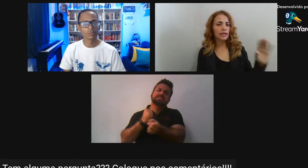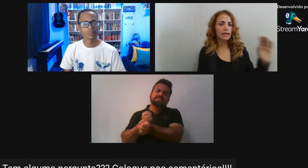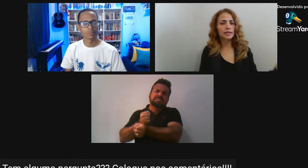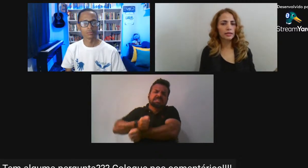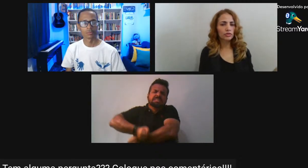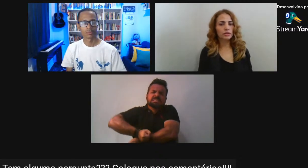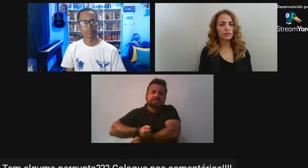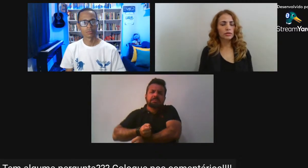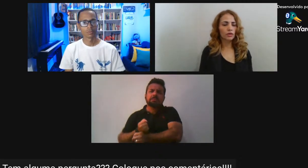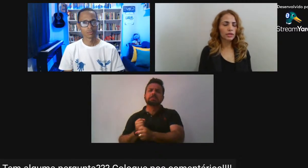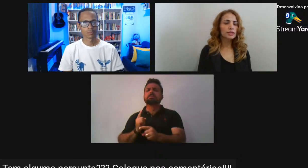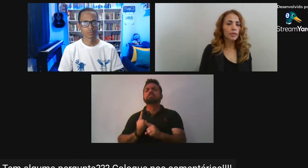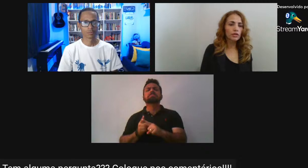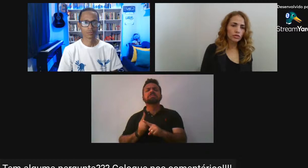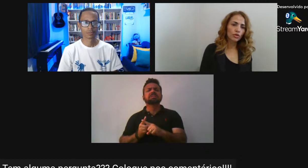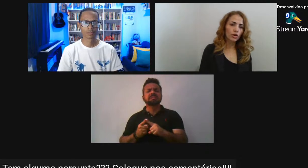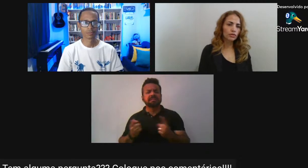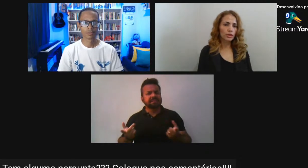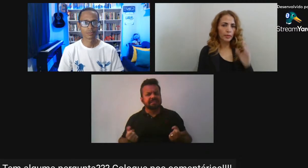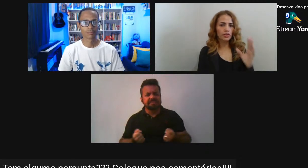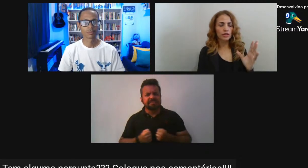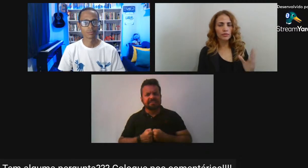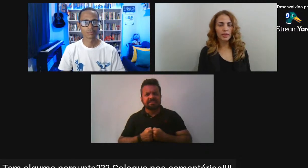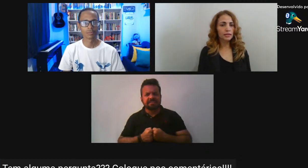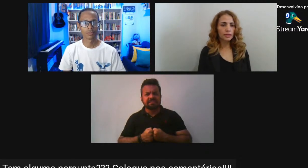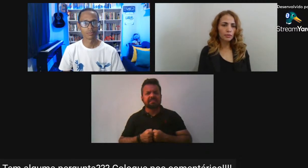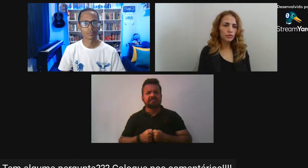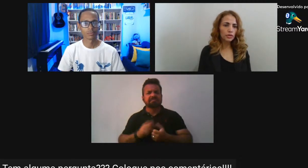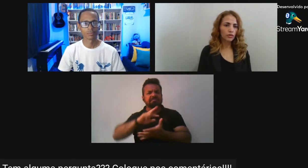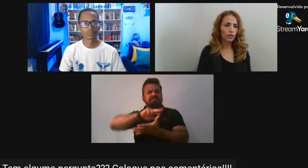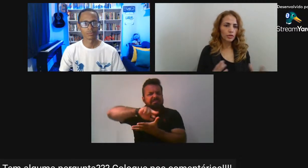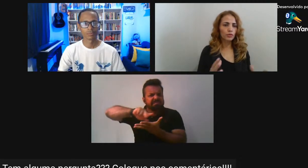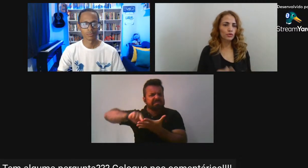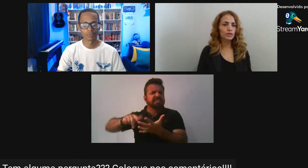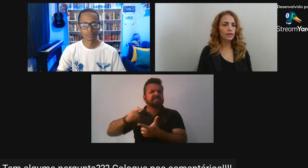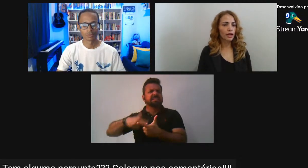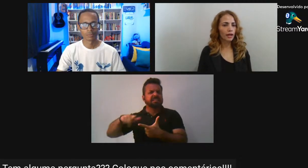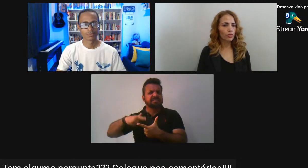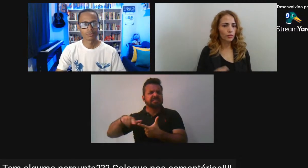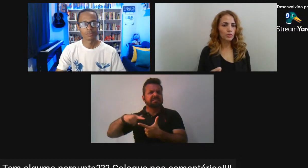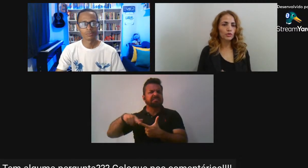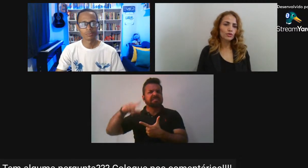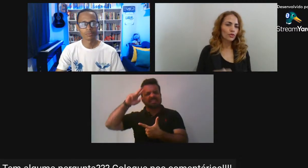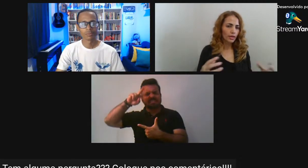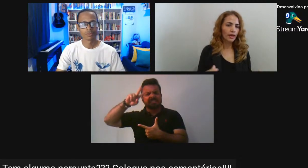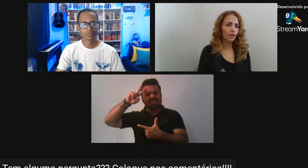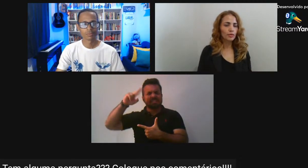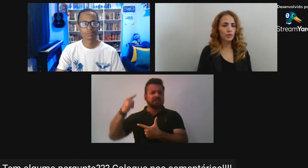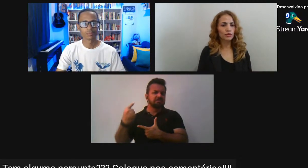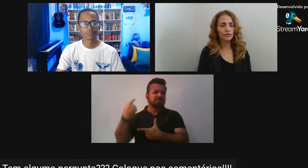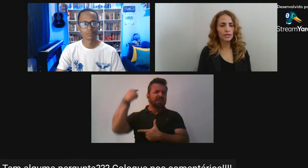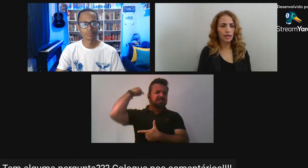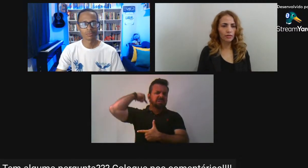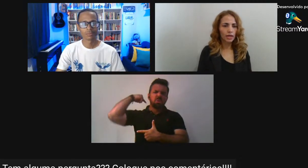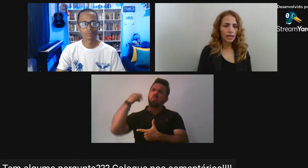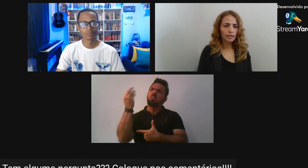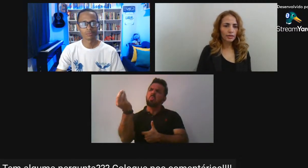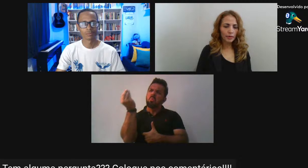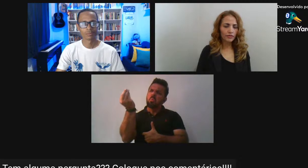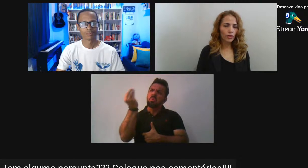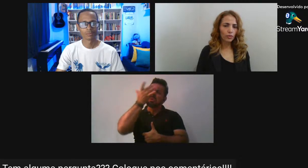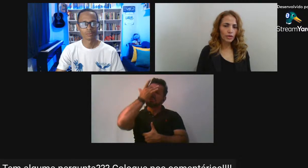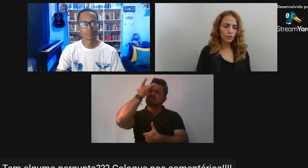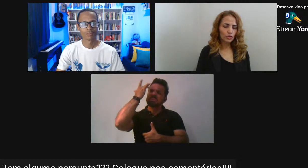Certas realidades Certos acontecimentos históricos Que para a gente Parecia impossível Como as pessoas entraram Como as pessoas concordaram Como as pessoas fizeram